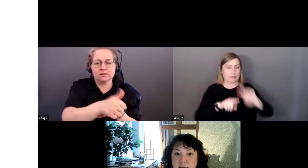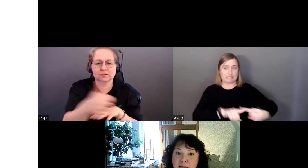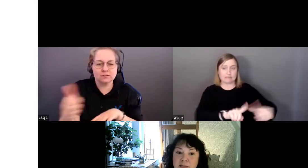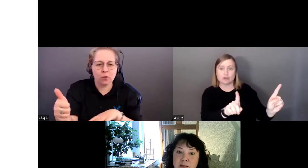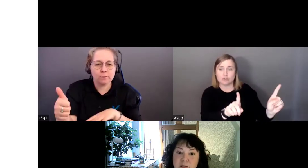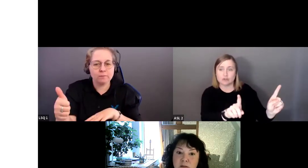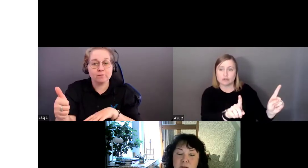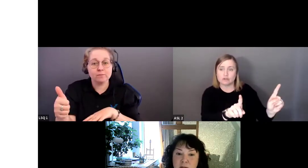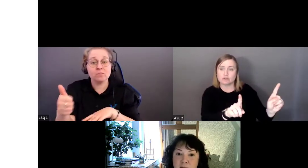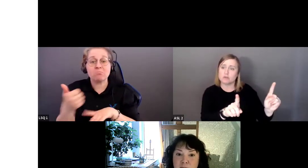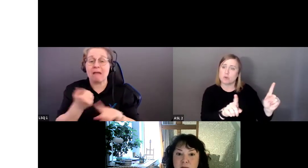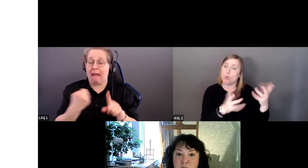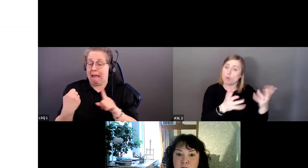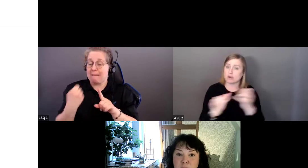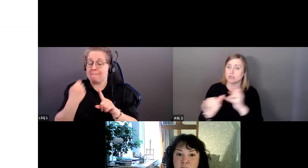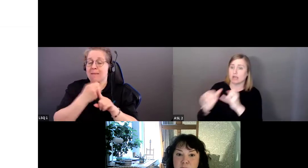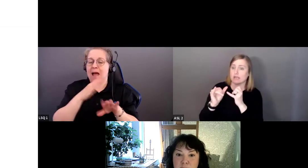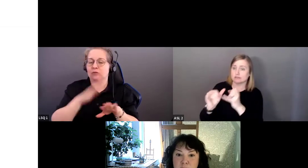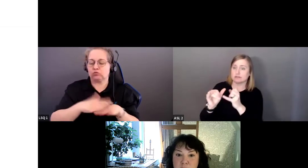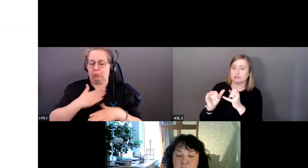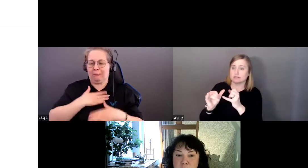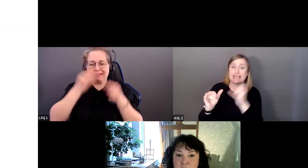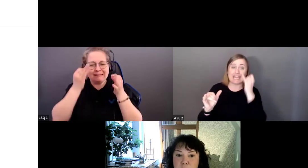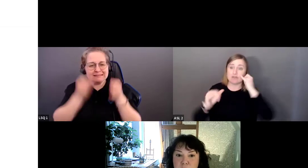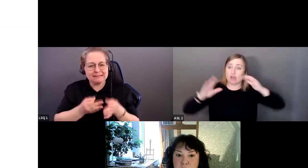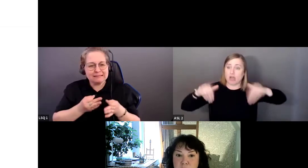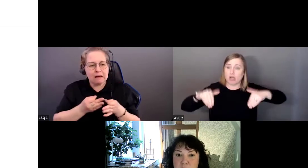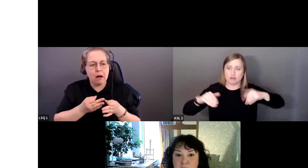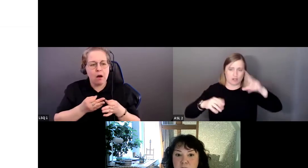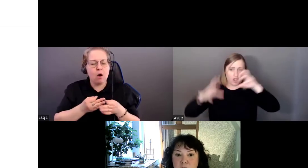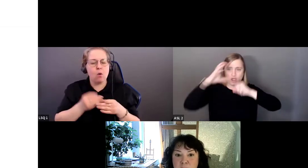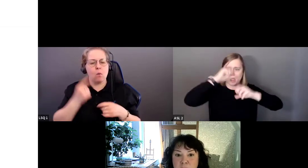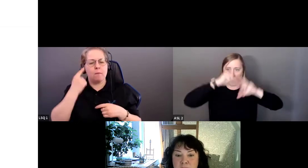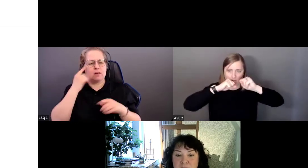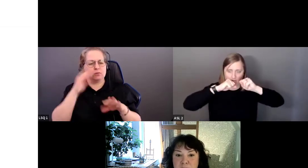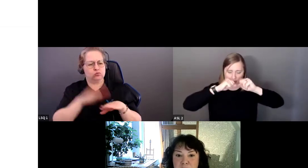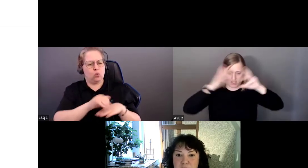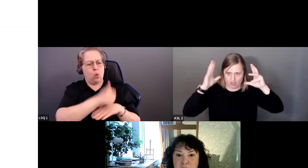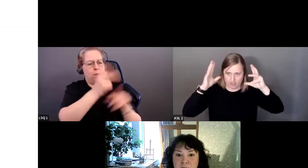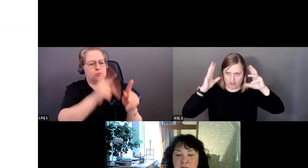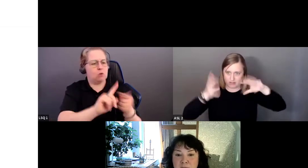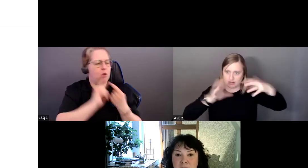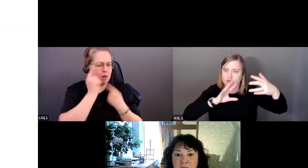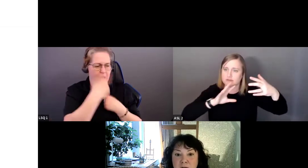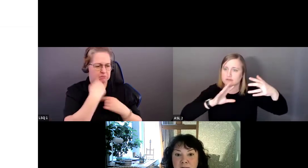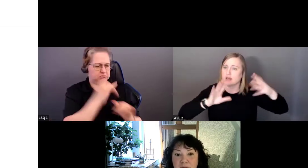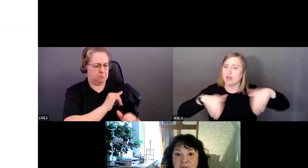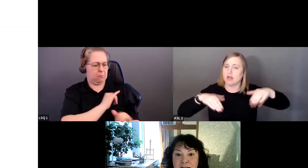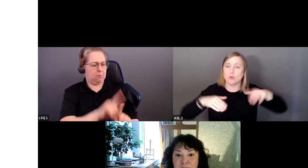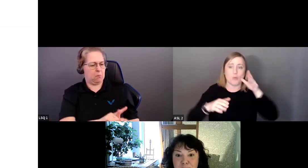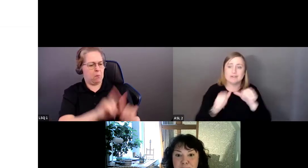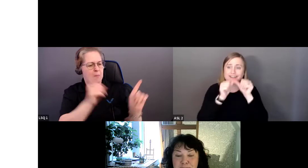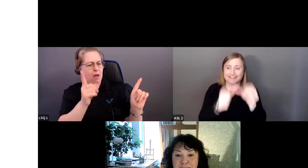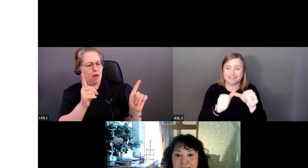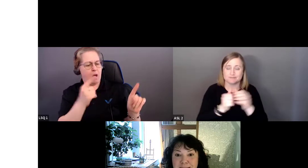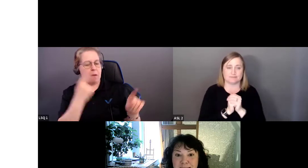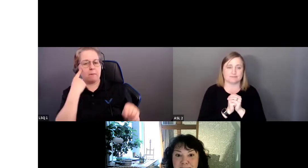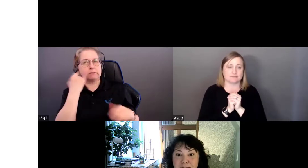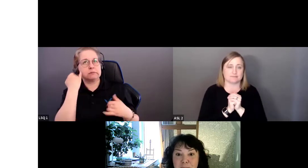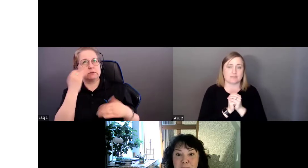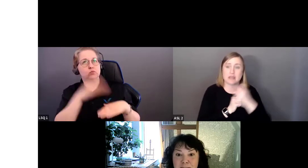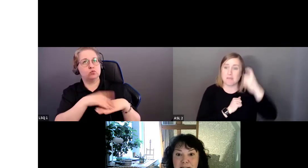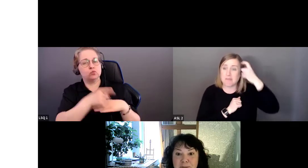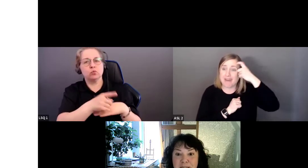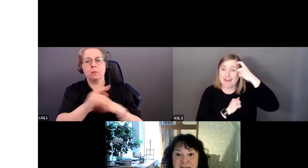des décisions par rapport aux gens qui ne nous ressemblent pas et qui nous ressemblent. Le cerveau humain